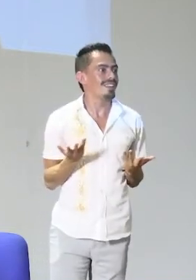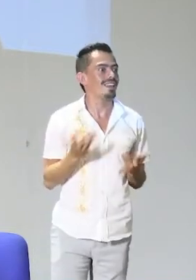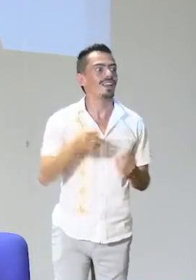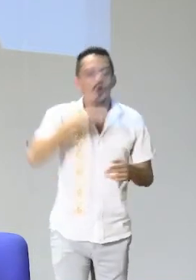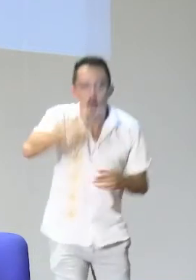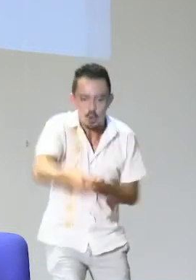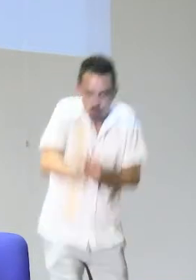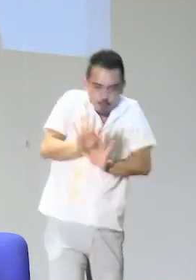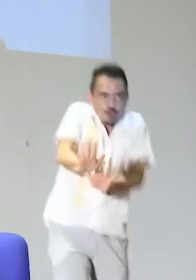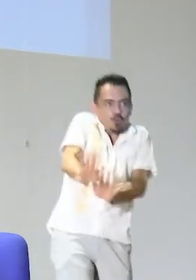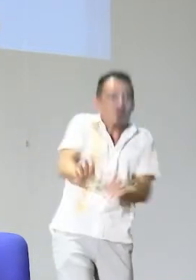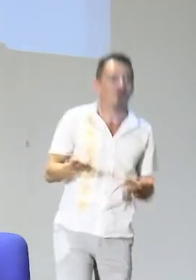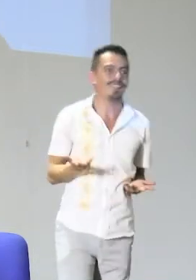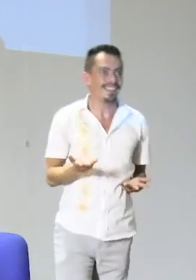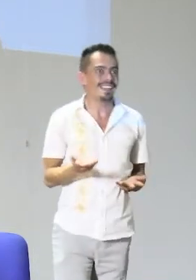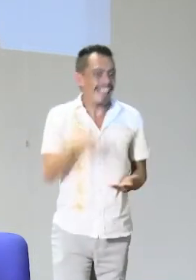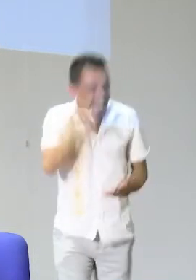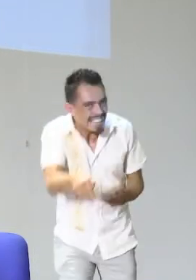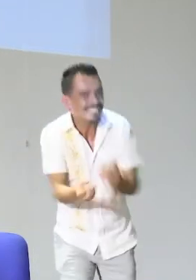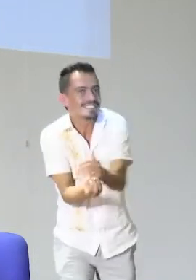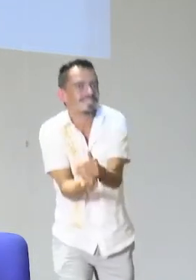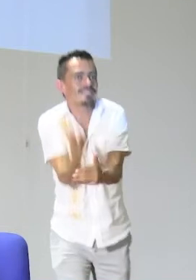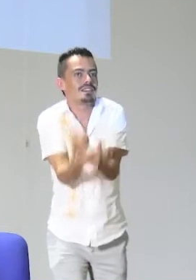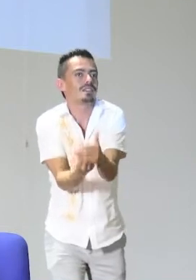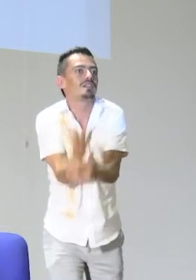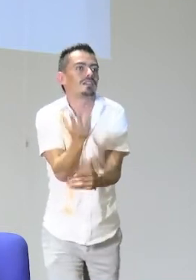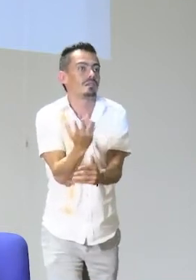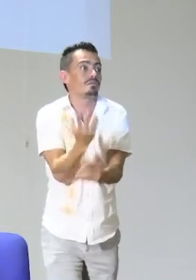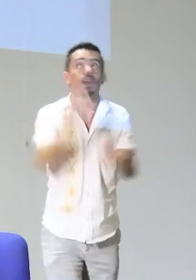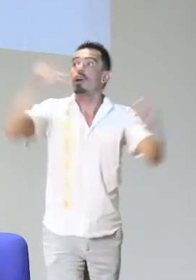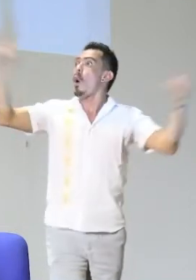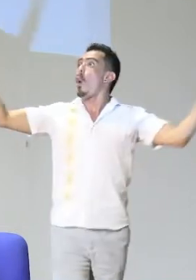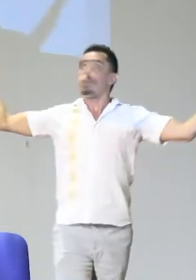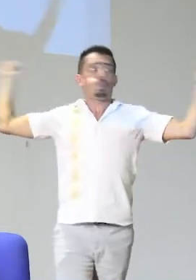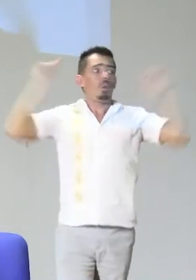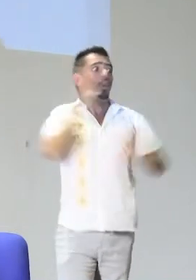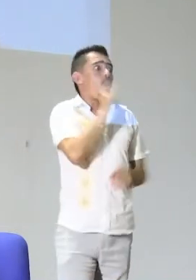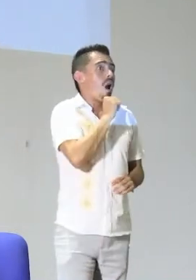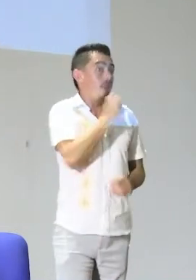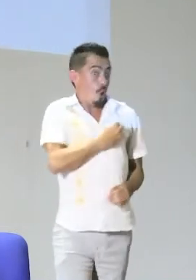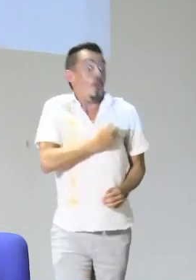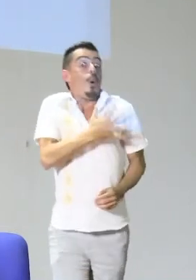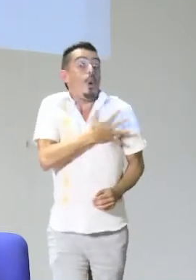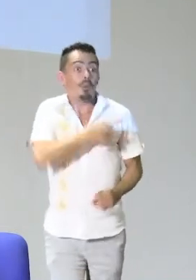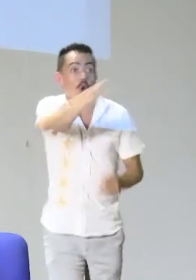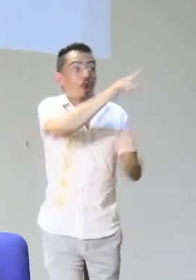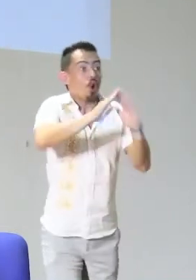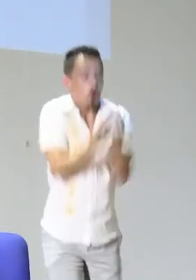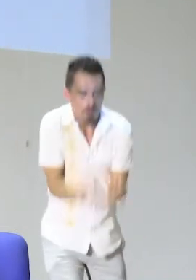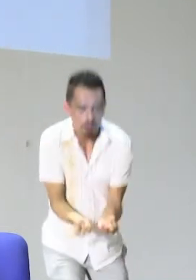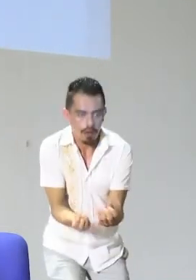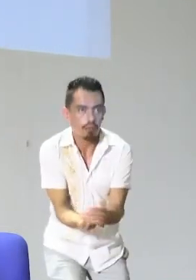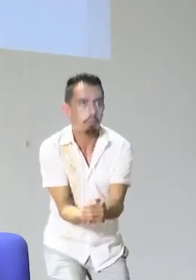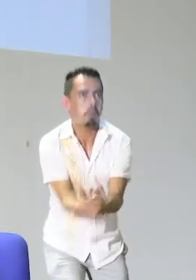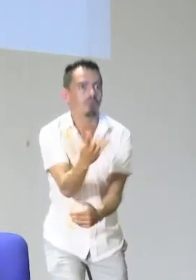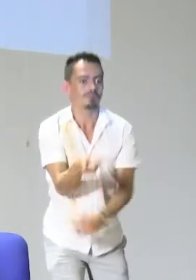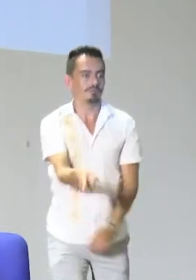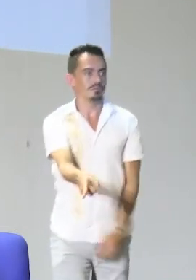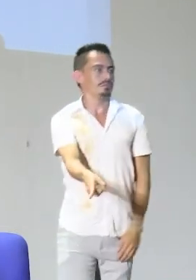de traer metáforas del español a la lengua de señas colombiana. Entonces, eso hay que evitarlo y hay que procurar más bien tratar de utilizar los